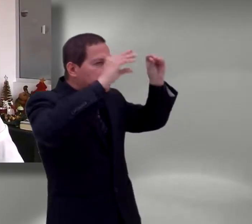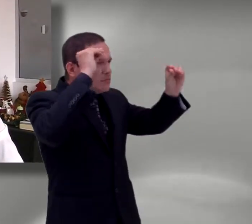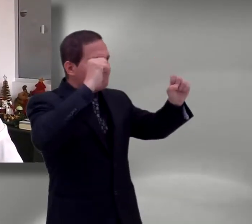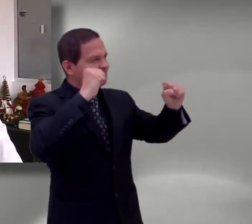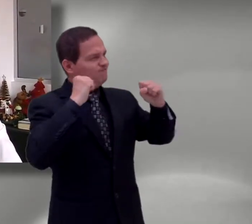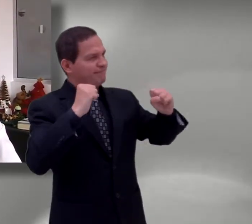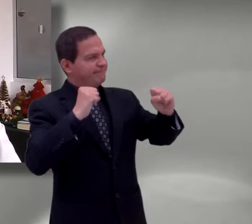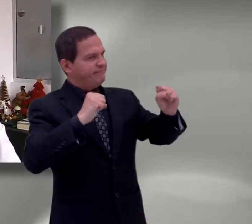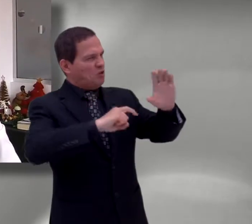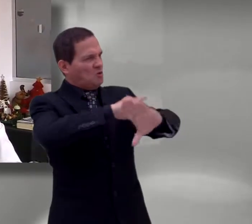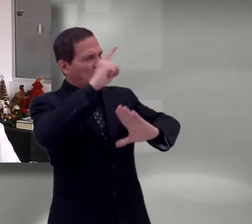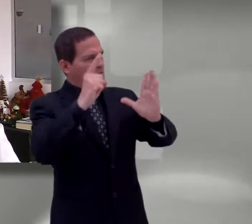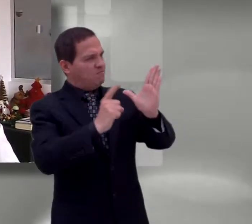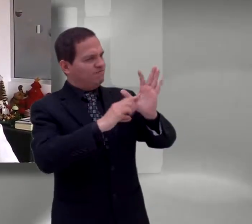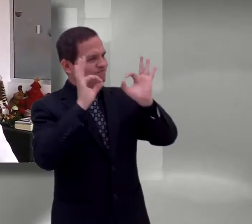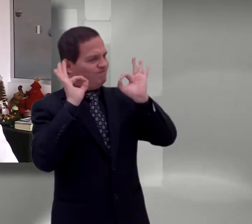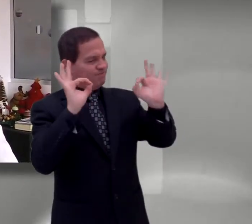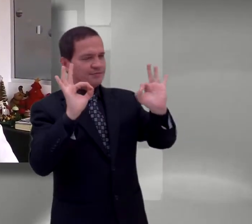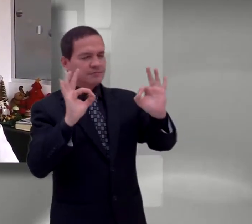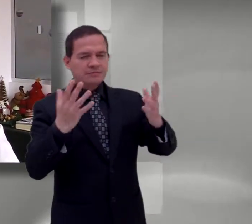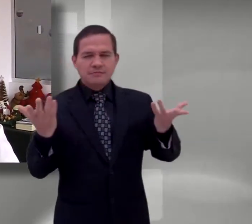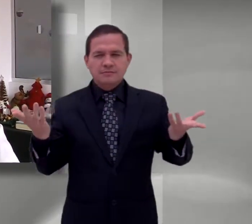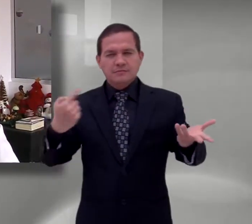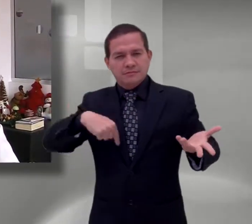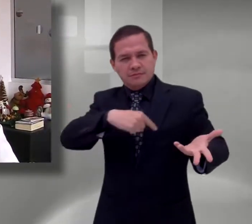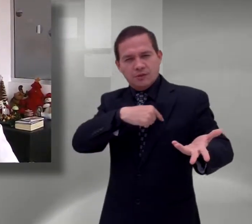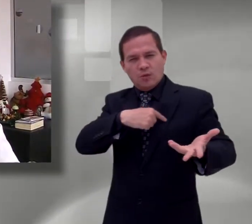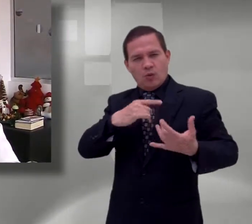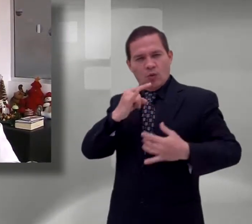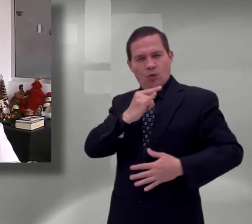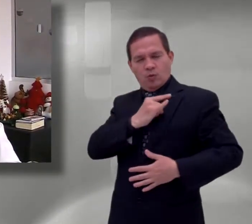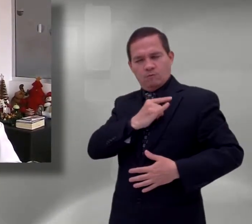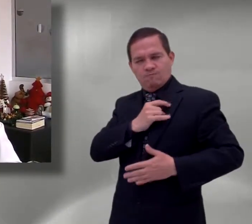¿De qué manera lo estamos haciendo? ¿Qué estamos aportándonos?